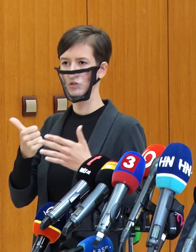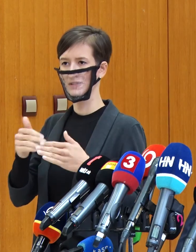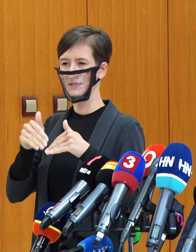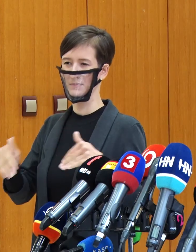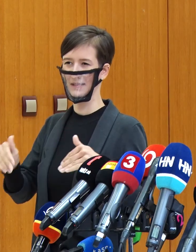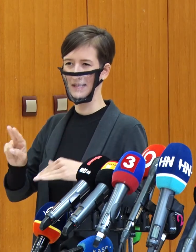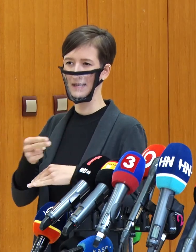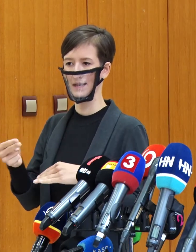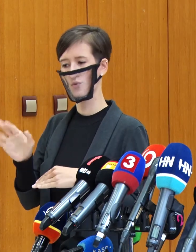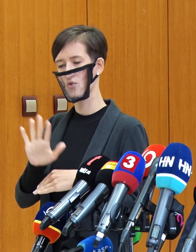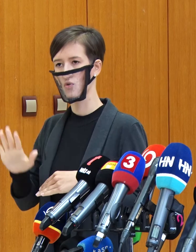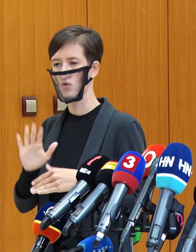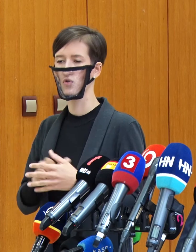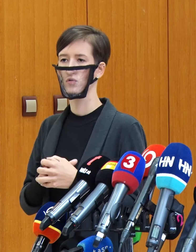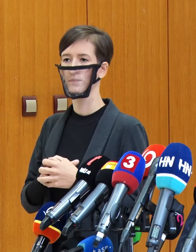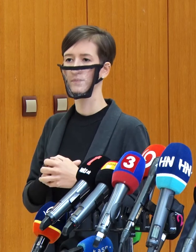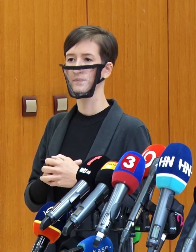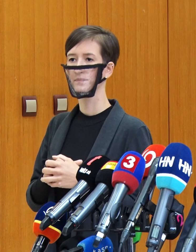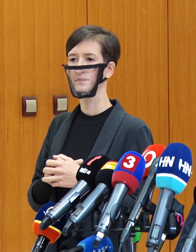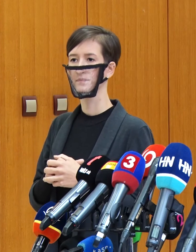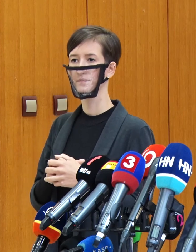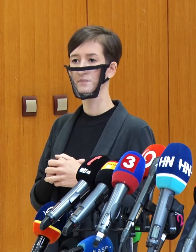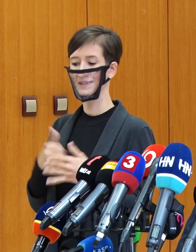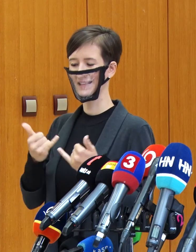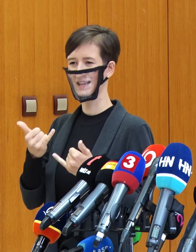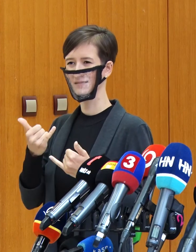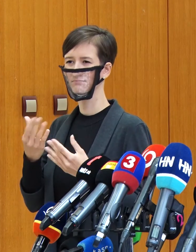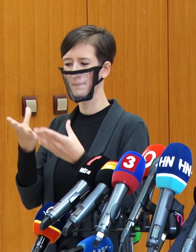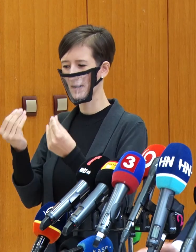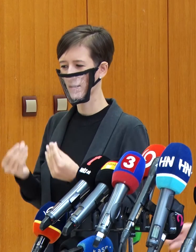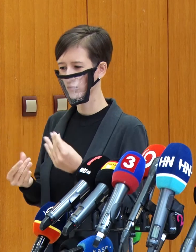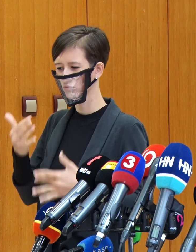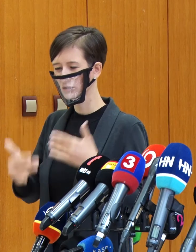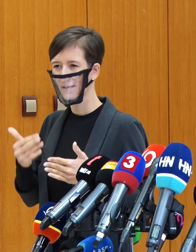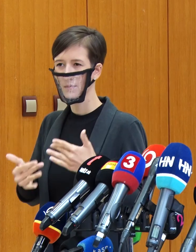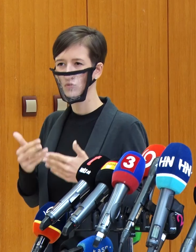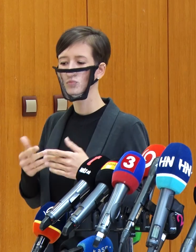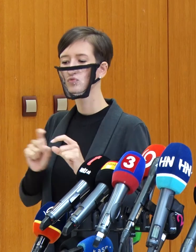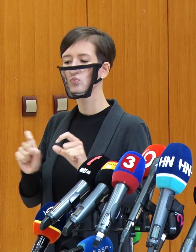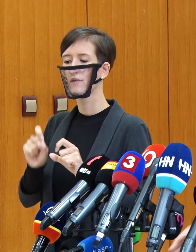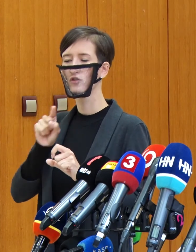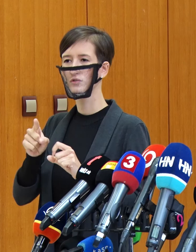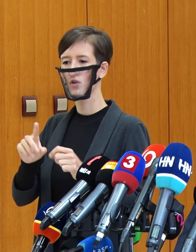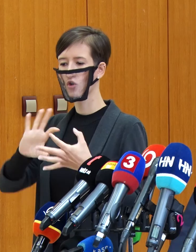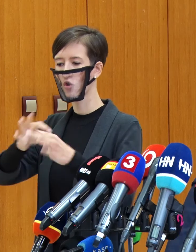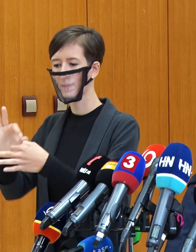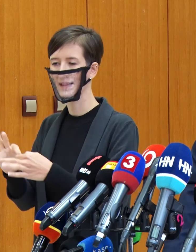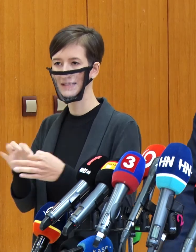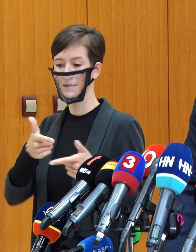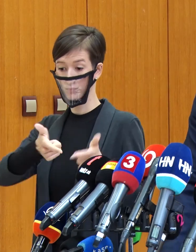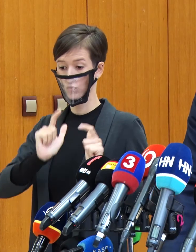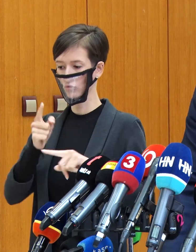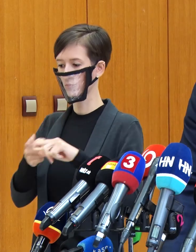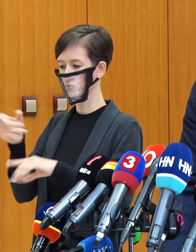naše príspevky je 10 miliard, v tejto chvíli prepočítame, lebo je tam zložitá kombinácia ešte raz grantov a pôžičiek,